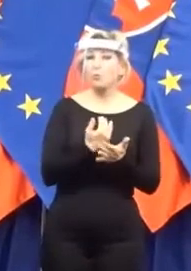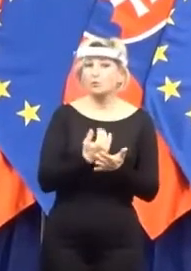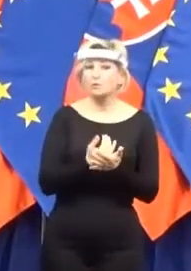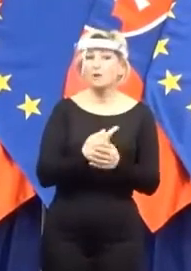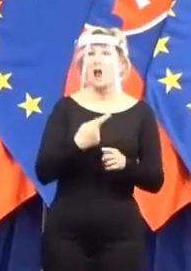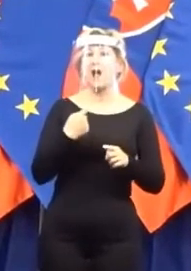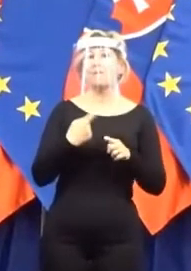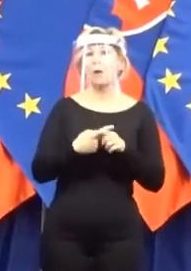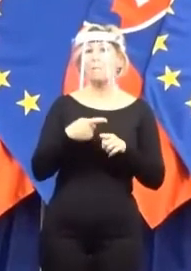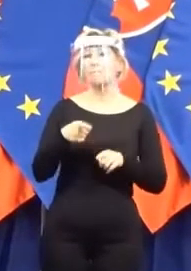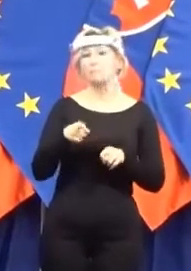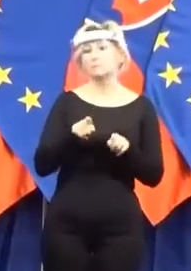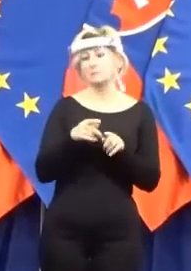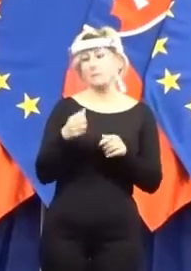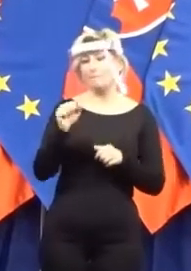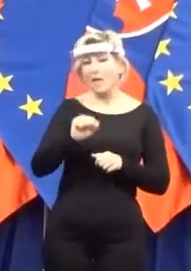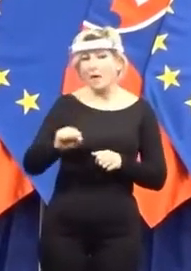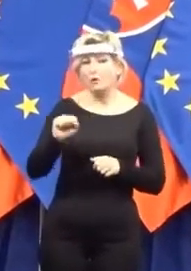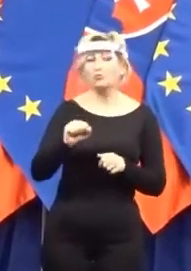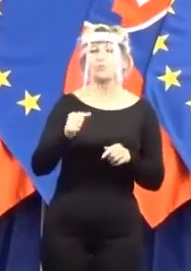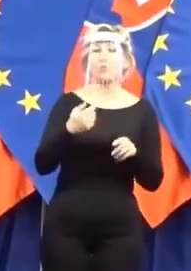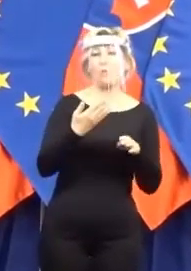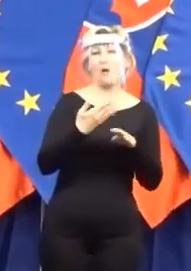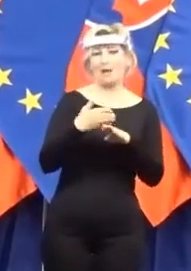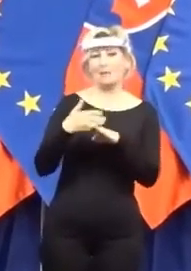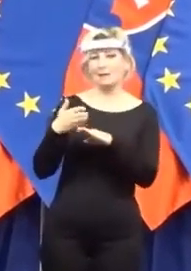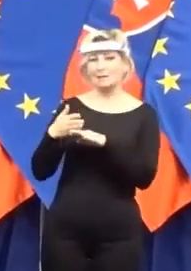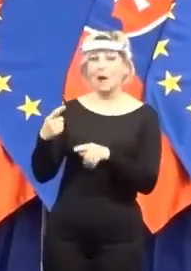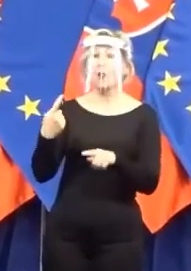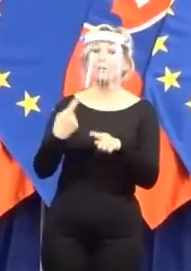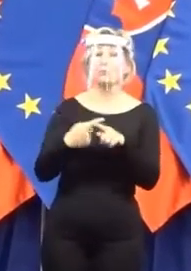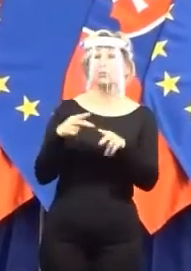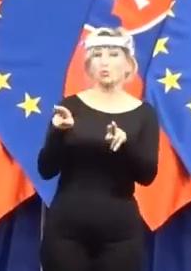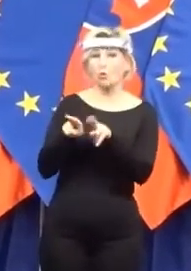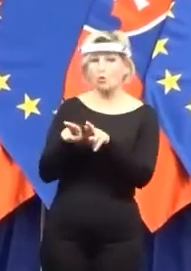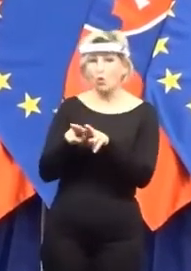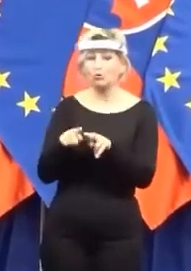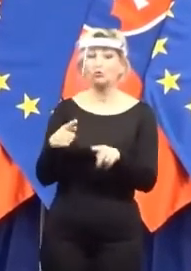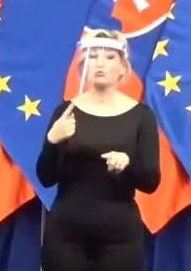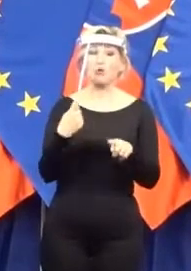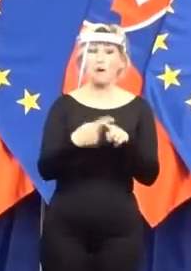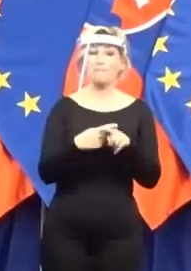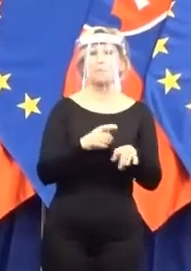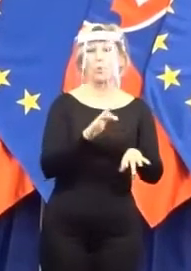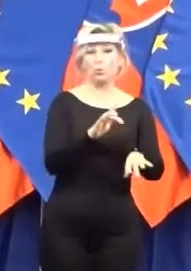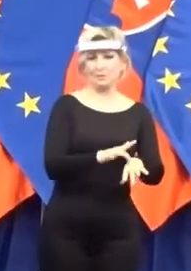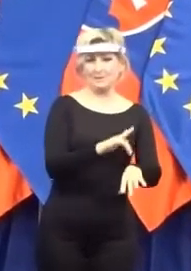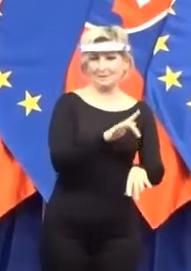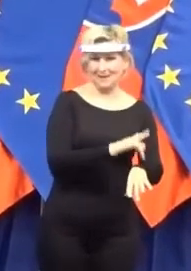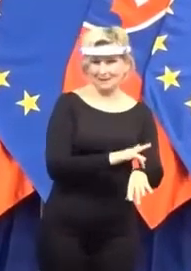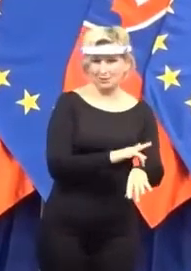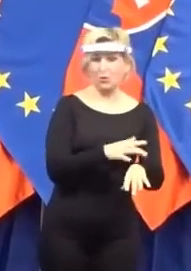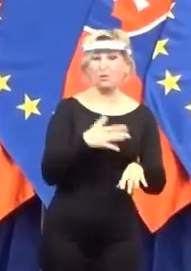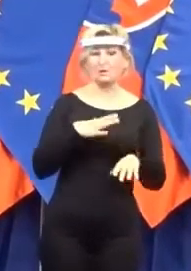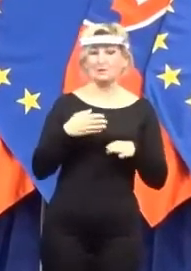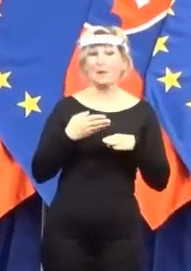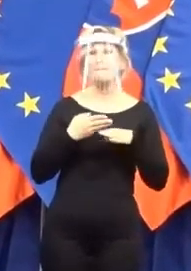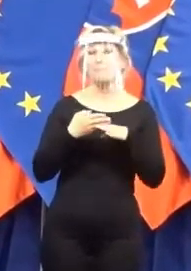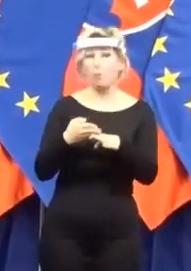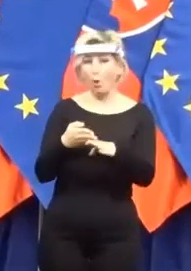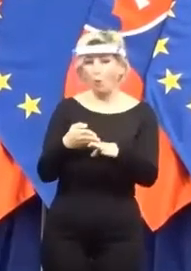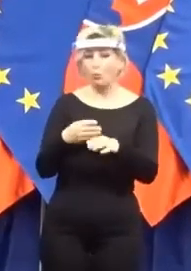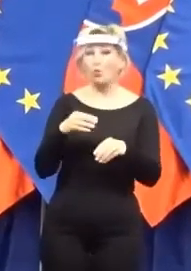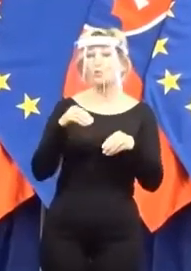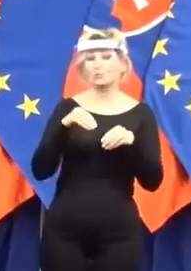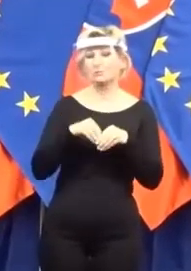alebo aj rodičov a aj seniorov na to, aby sme im pomohli v tejto oblasti a v tejto situácii, v ktorej